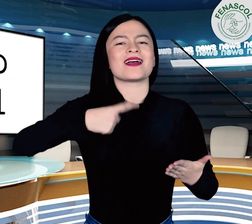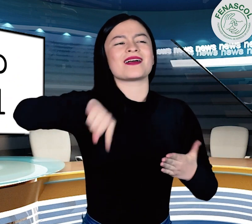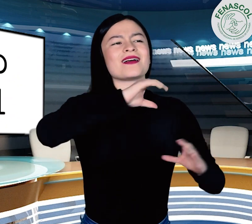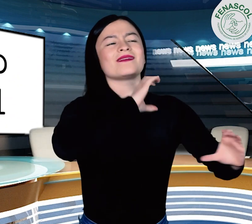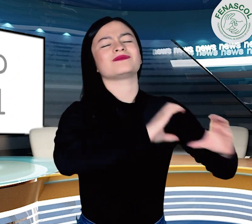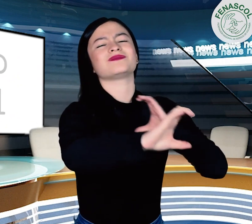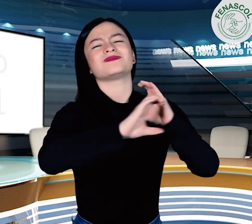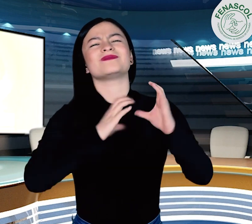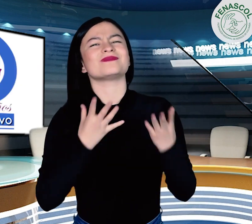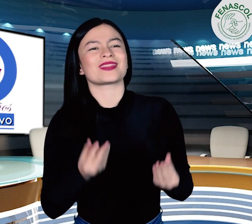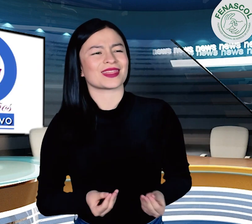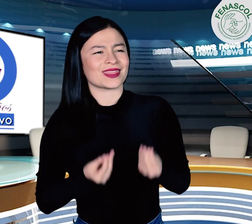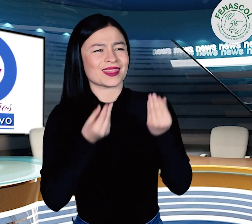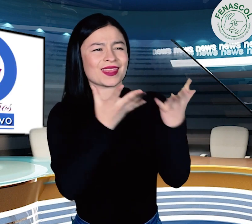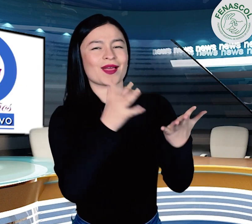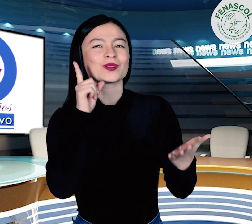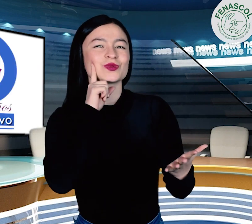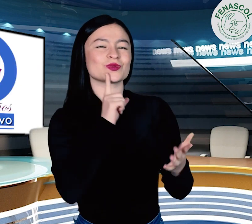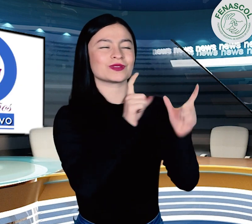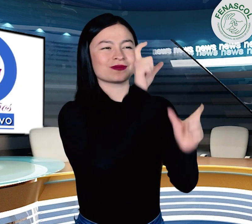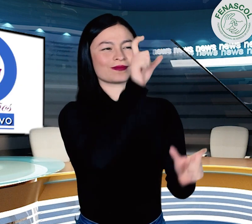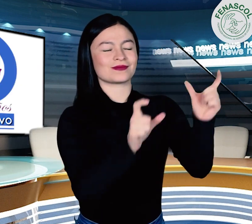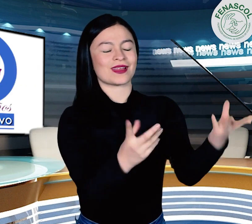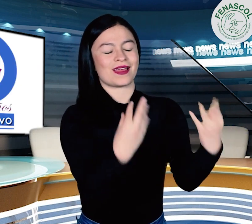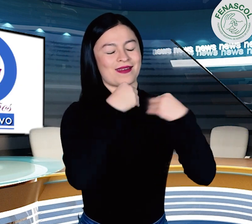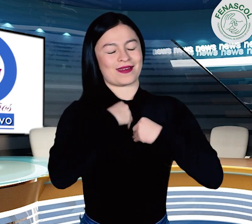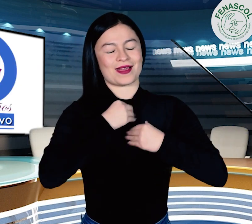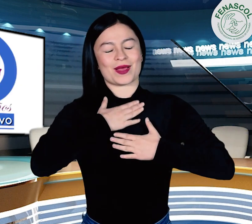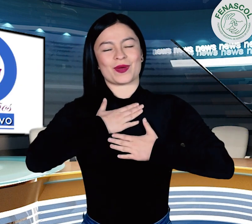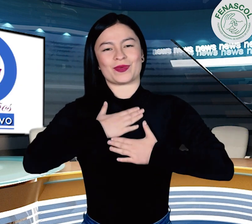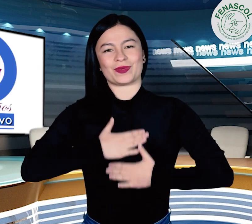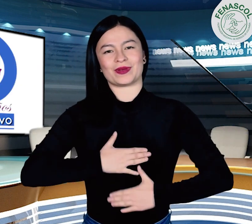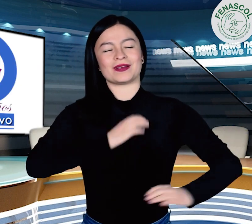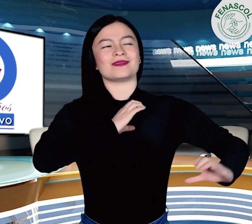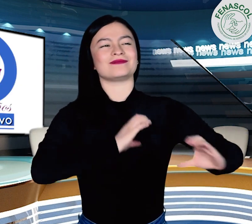garantizando así el derecho a la comunicación de las personas sordas de Colombia.